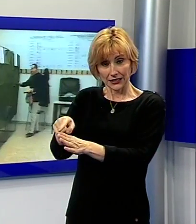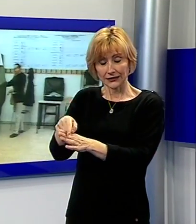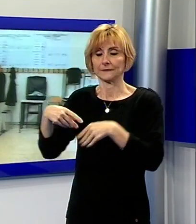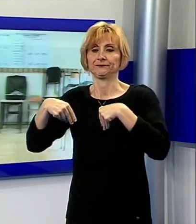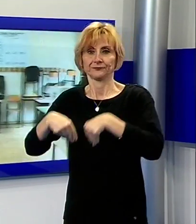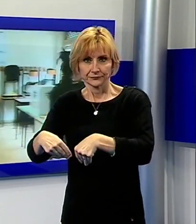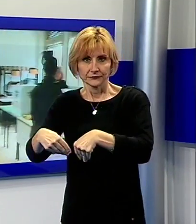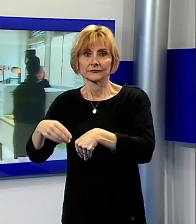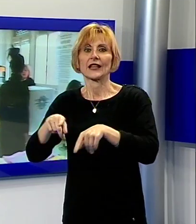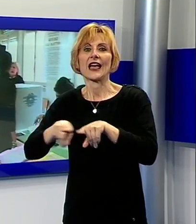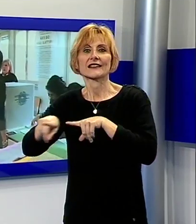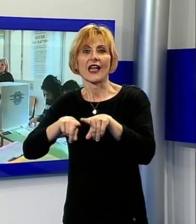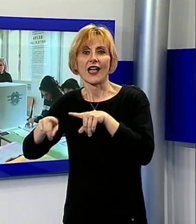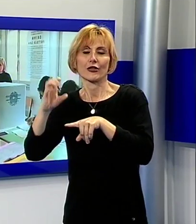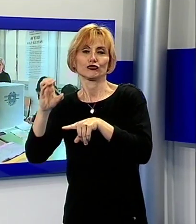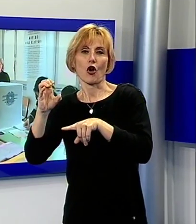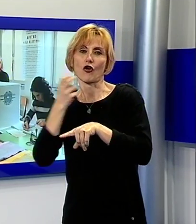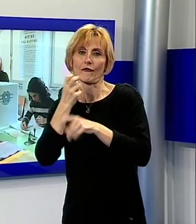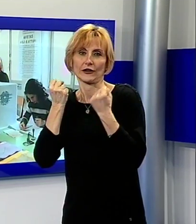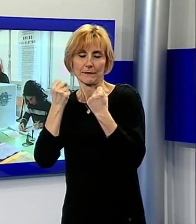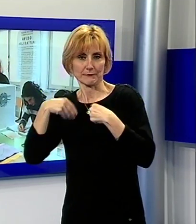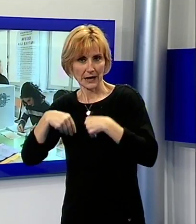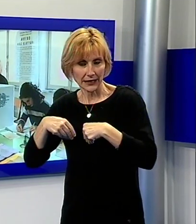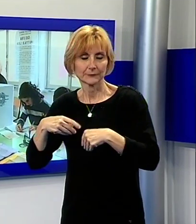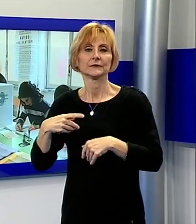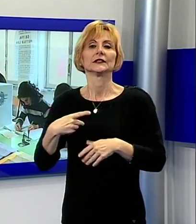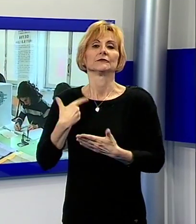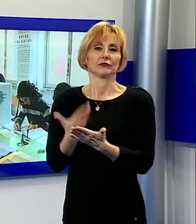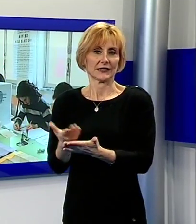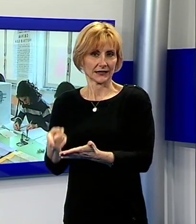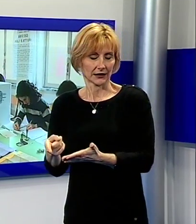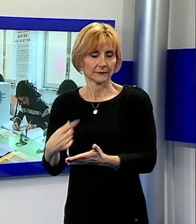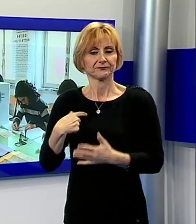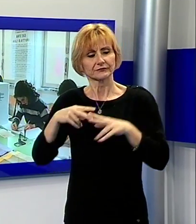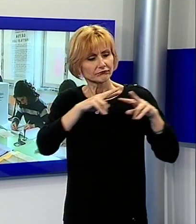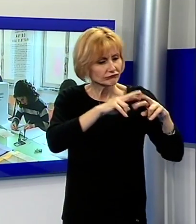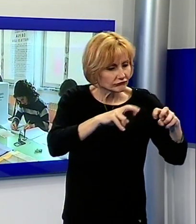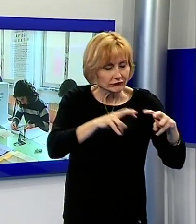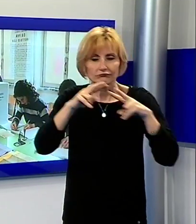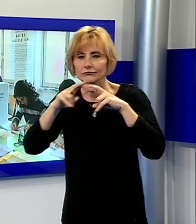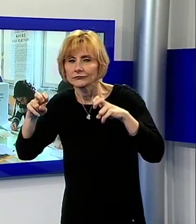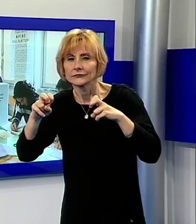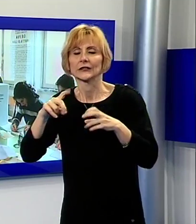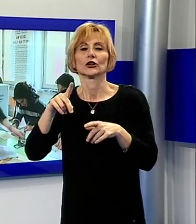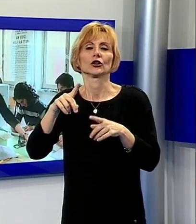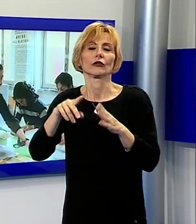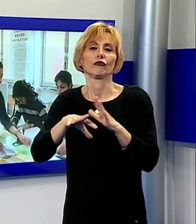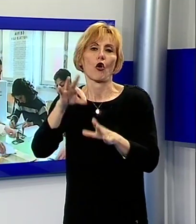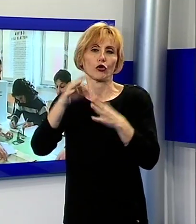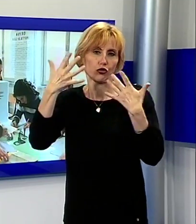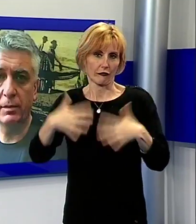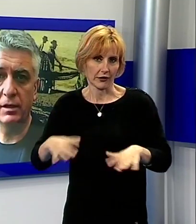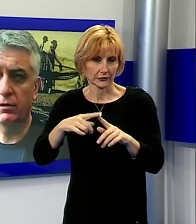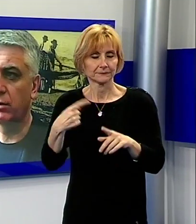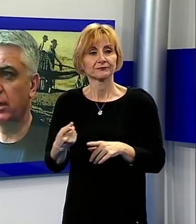presentazione del rally del ciocco a Forte De Marmi, analizzano la situazione che si è venuta a creare all'indomani del voto. Secondo Mallegni,